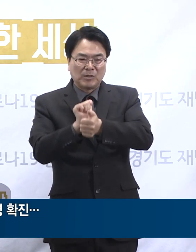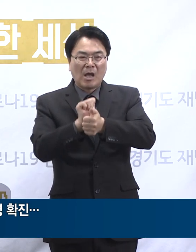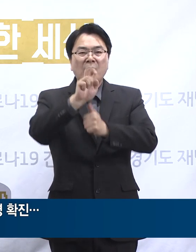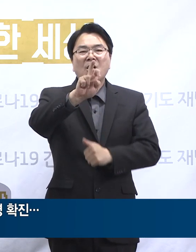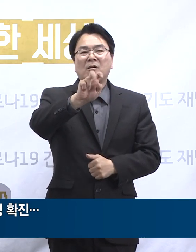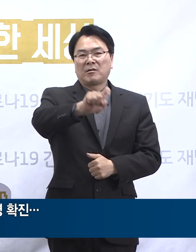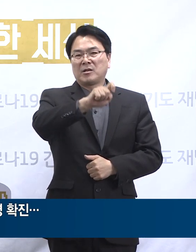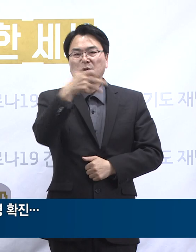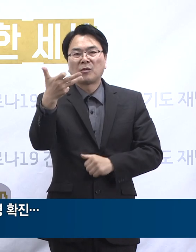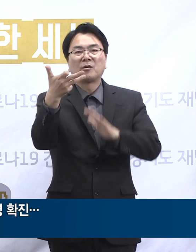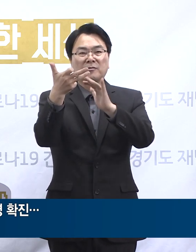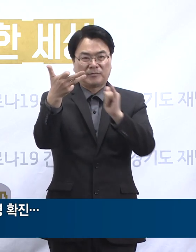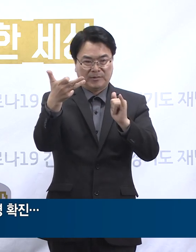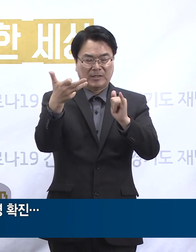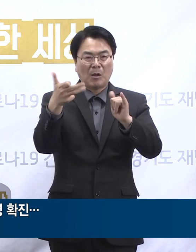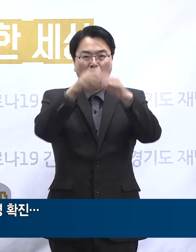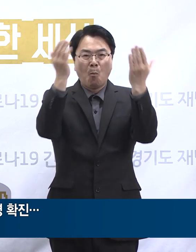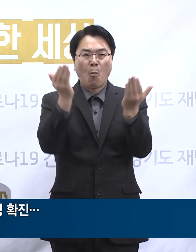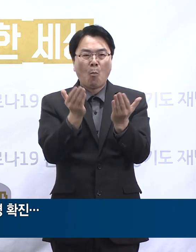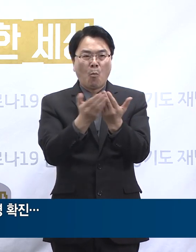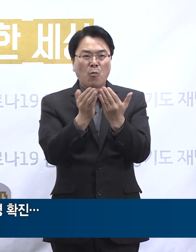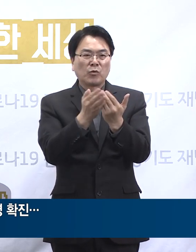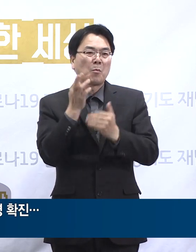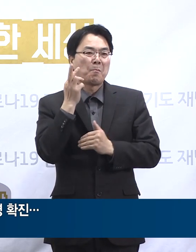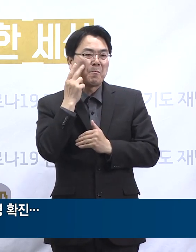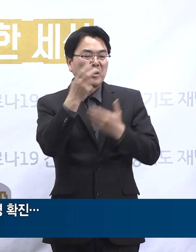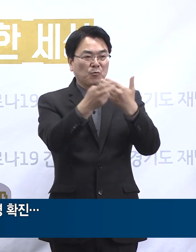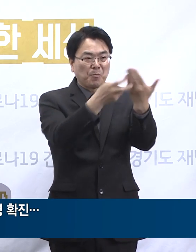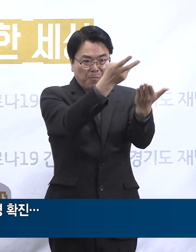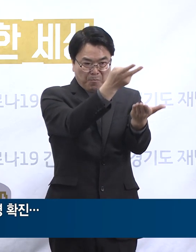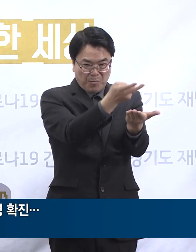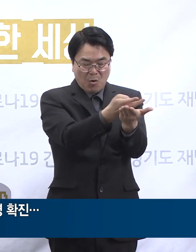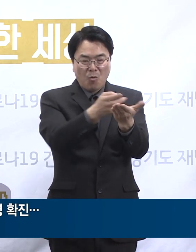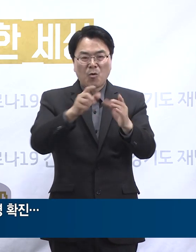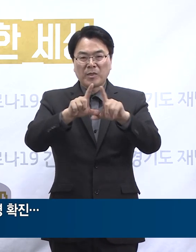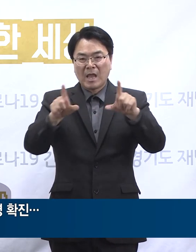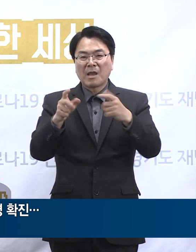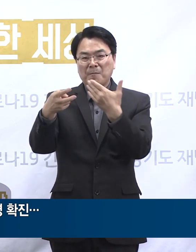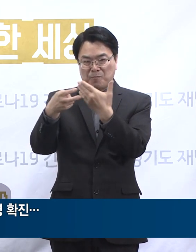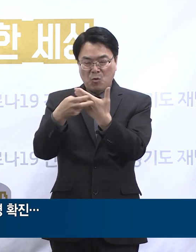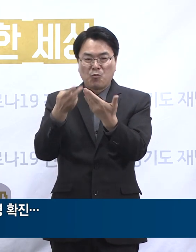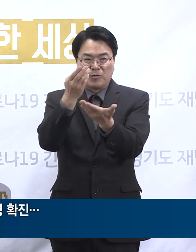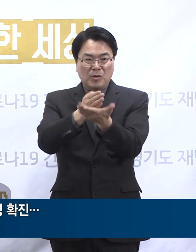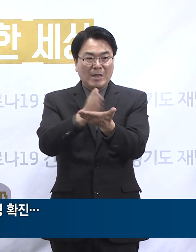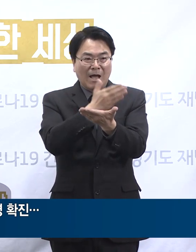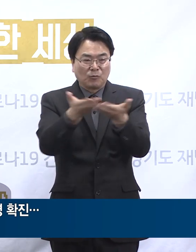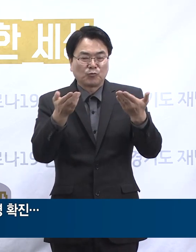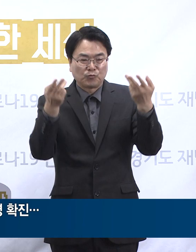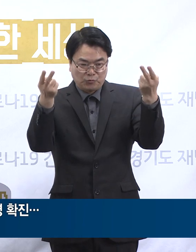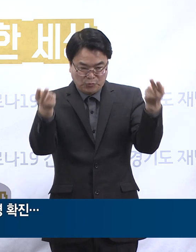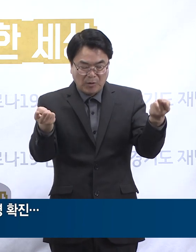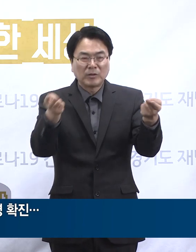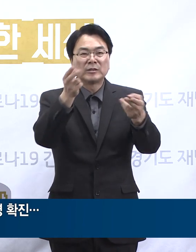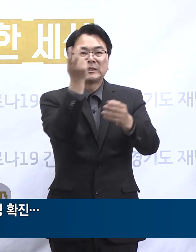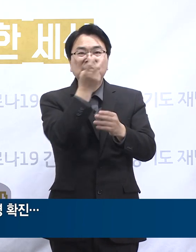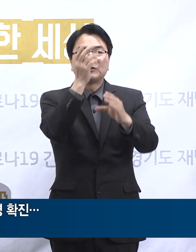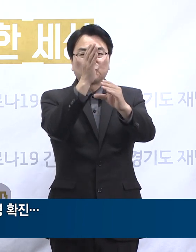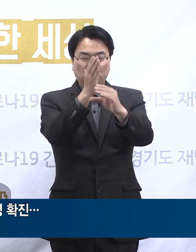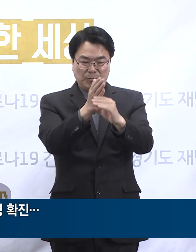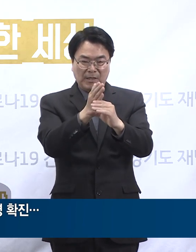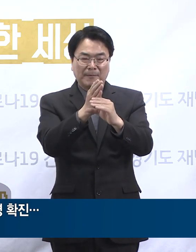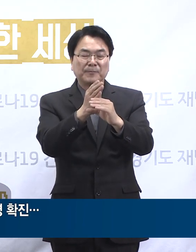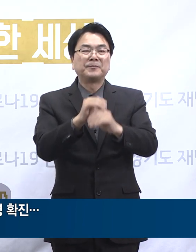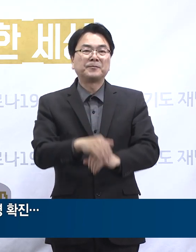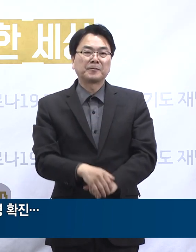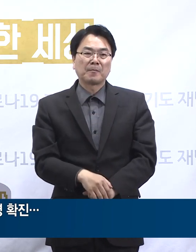도내 민간병원과 미군병원 등 7개 병원에서 격리 치료 중에 있습니다. 확진자 등을 대상으로 심층 역학 조사